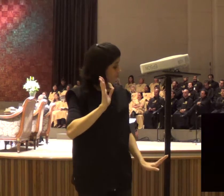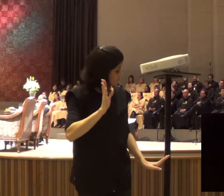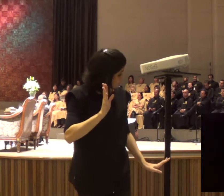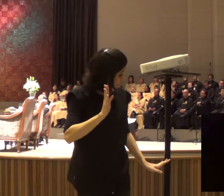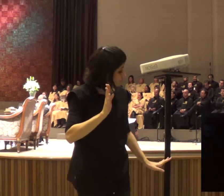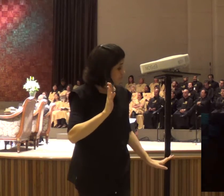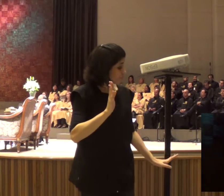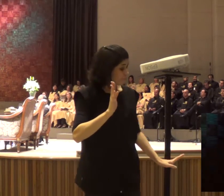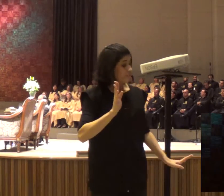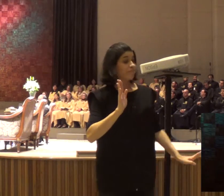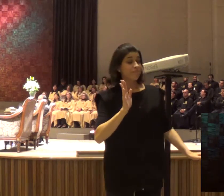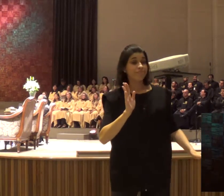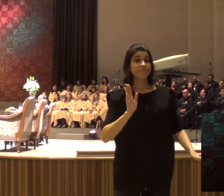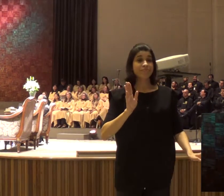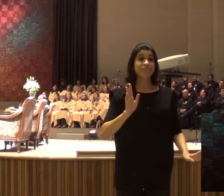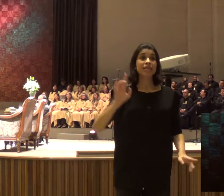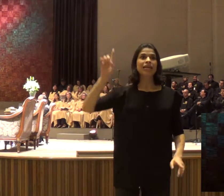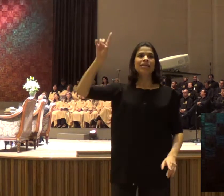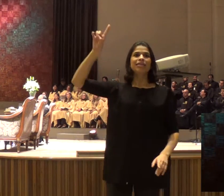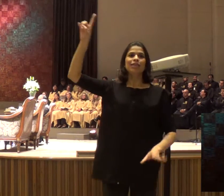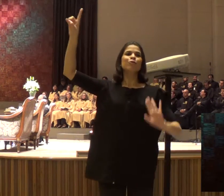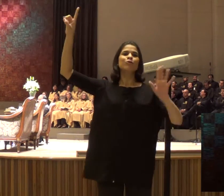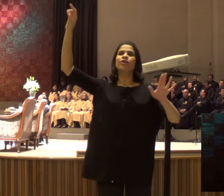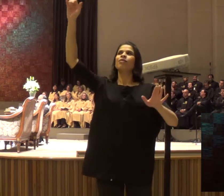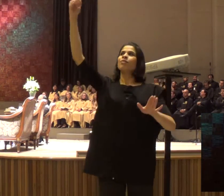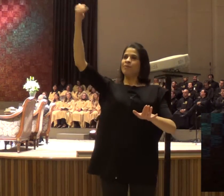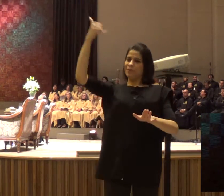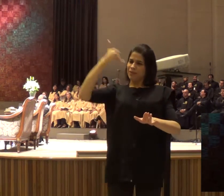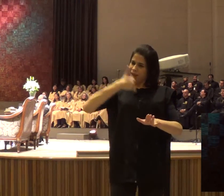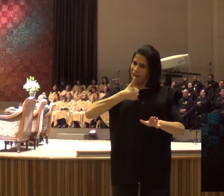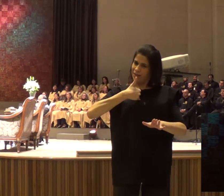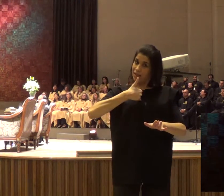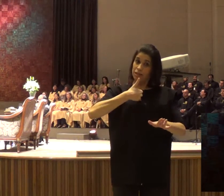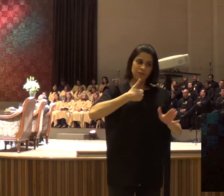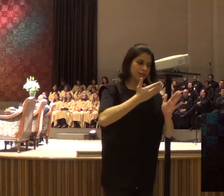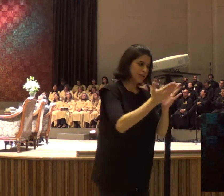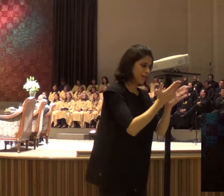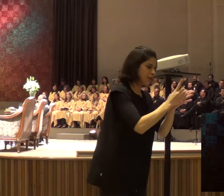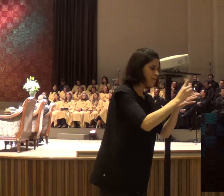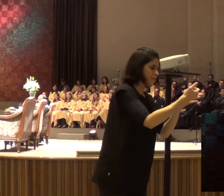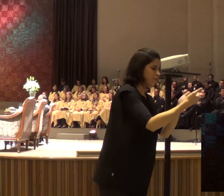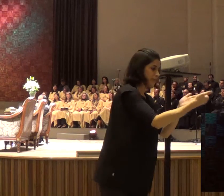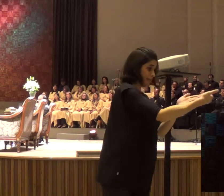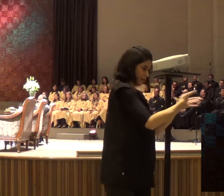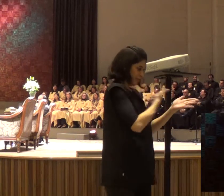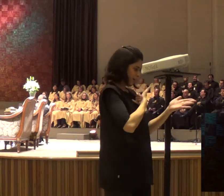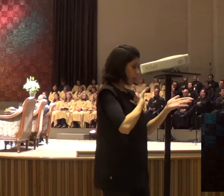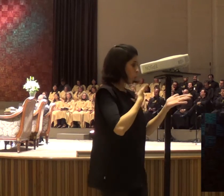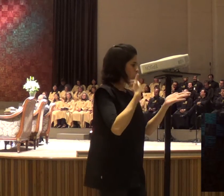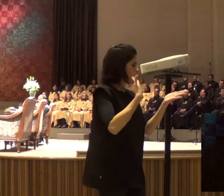que está na Bíblia, e Ele, vai dizer, lê a Bíblia, que você, vai ter a resposta,